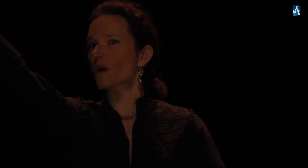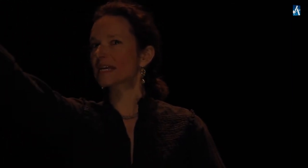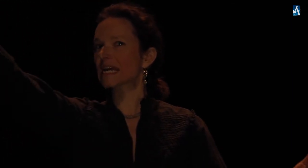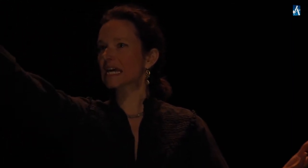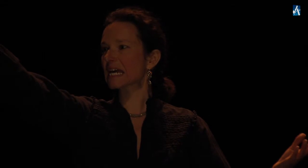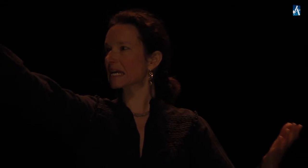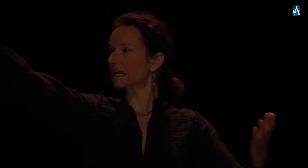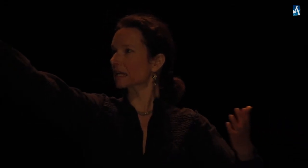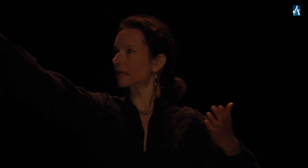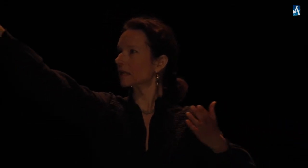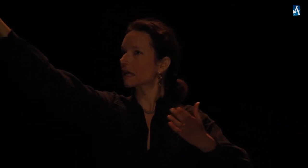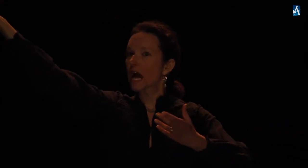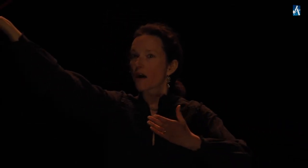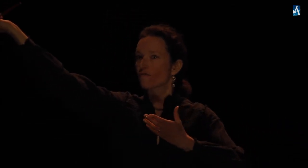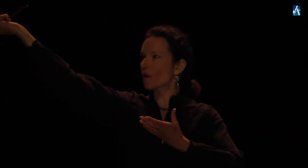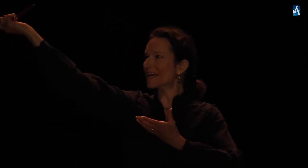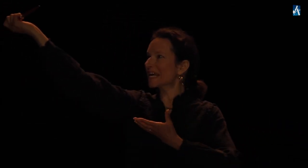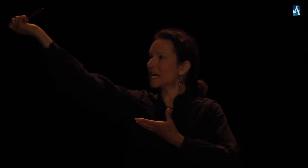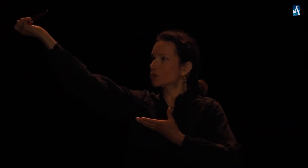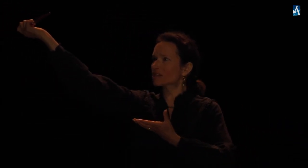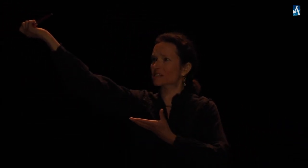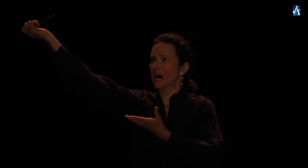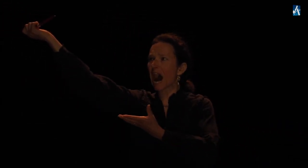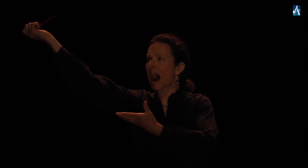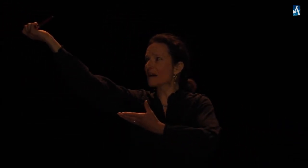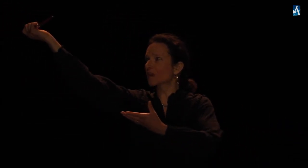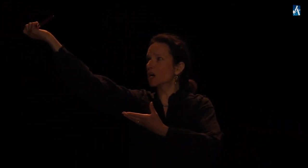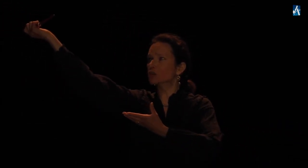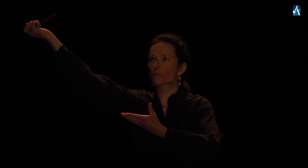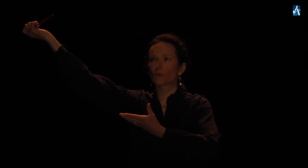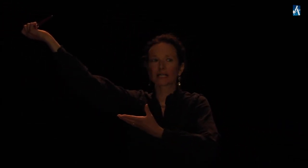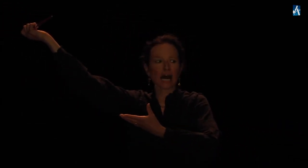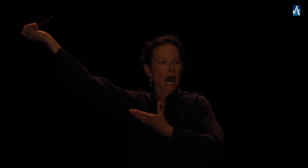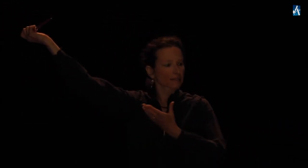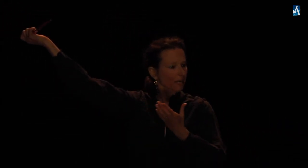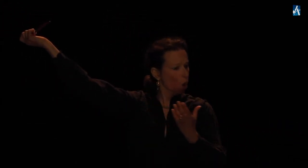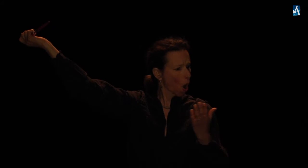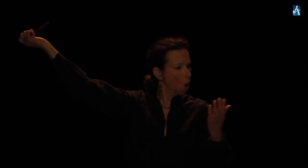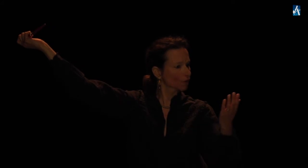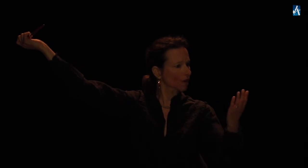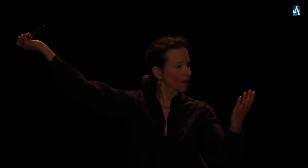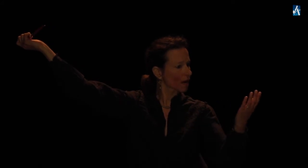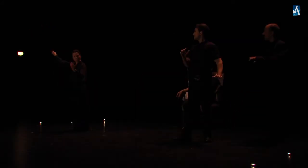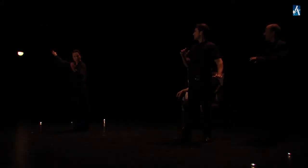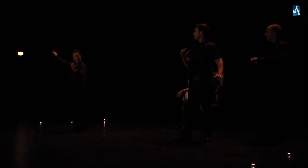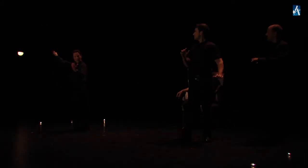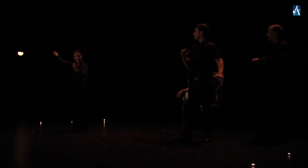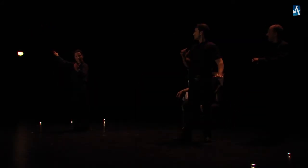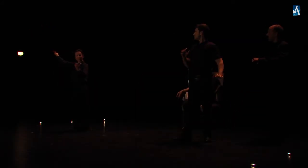Voyez Voyez le sang Dans ce poignard des gouttes Et s